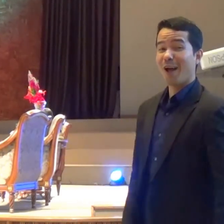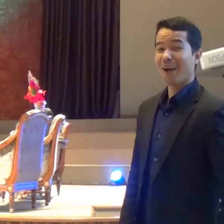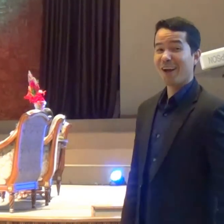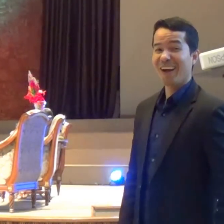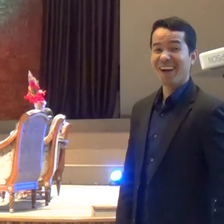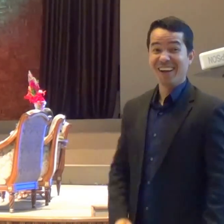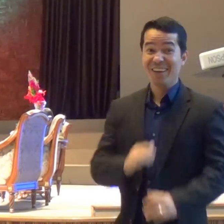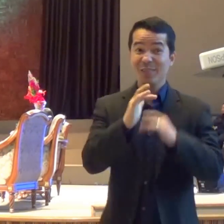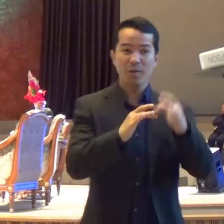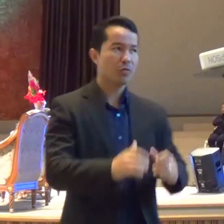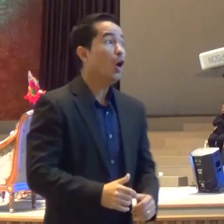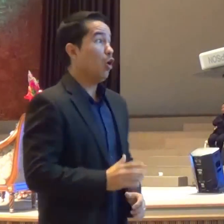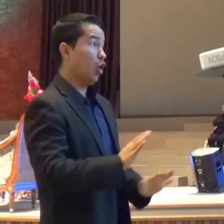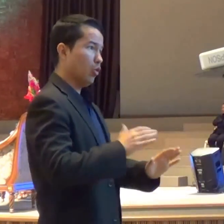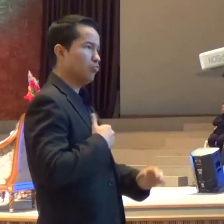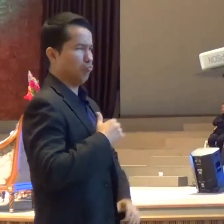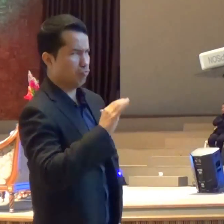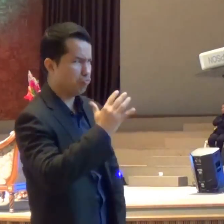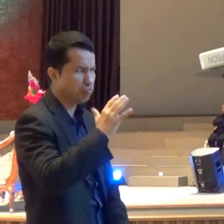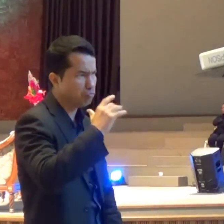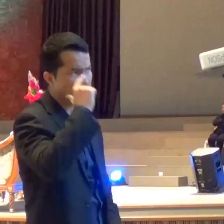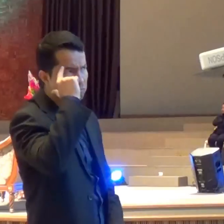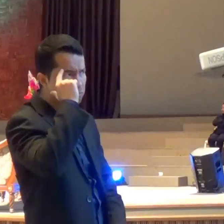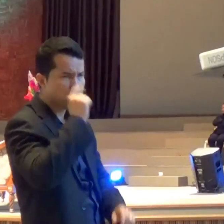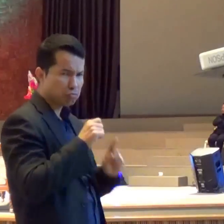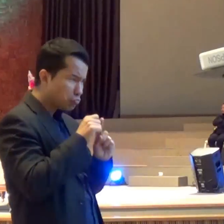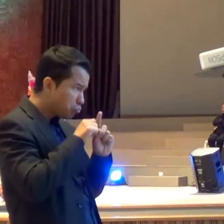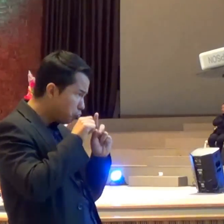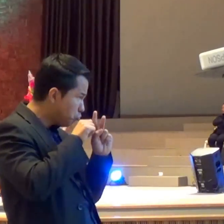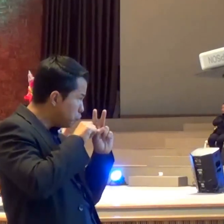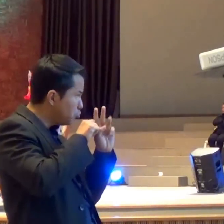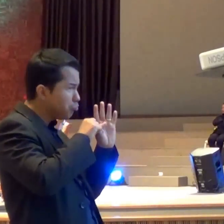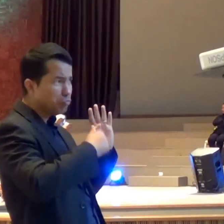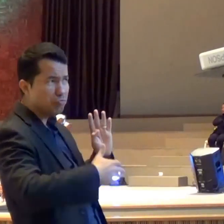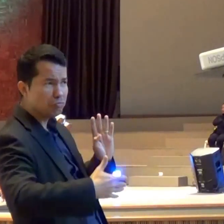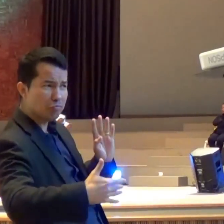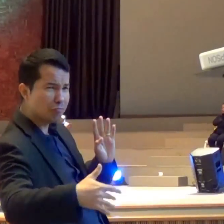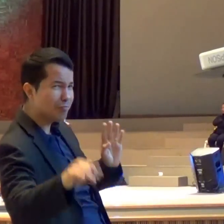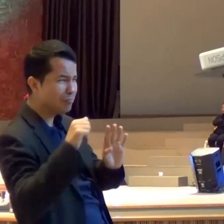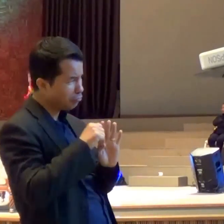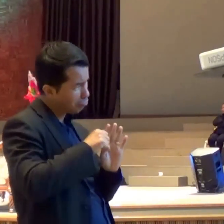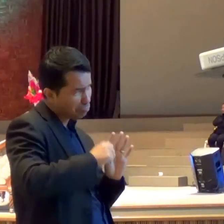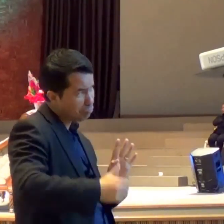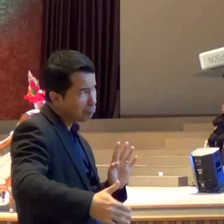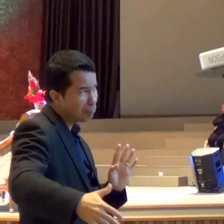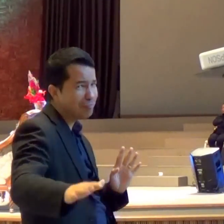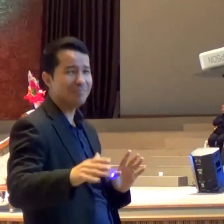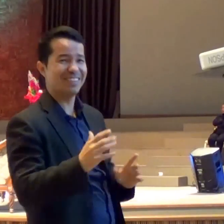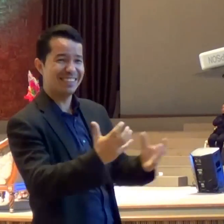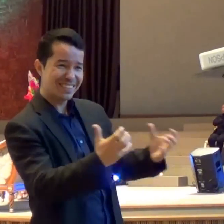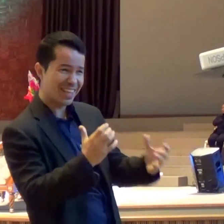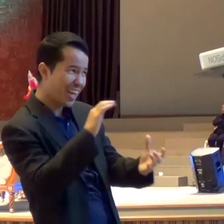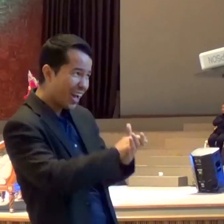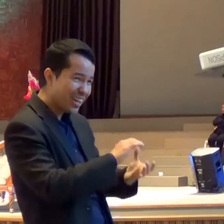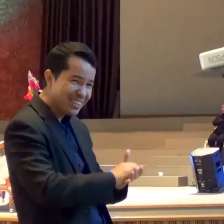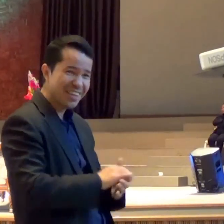Olha Mais ou menos A gente está Desejando De se casar Mais ou menos Em tal data Ou em tal período